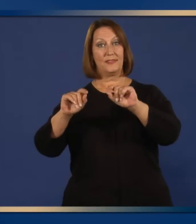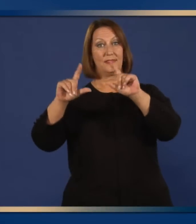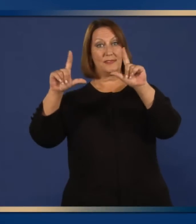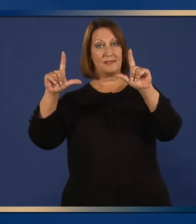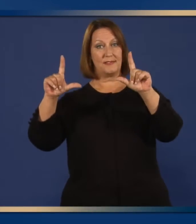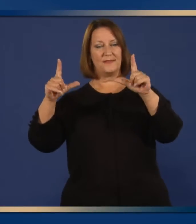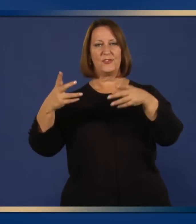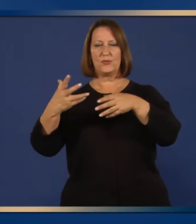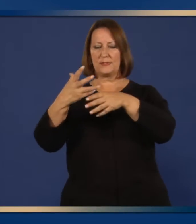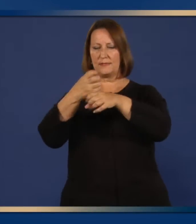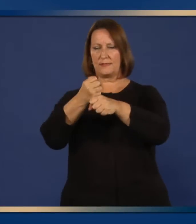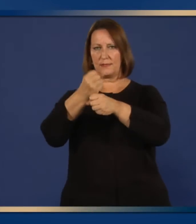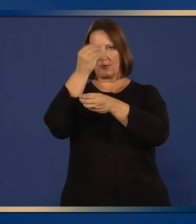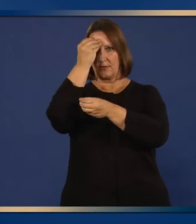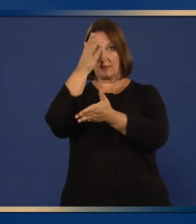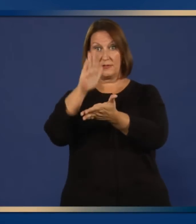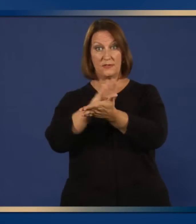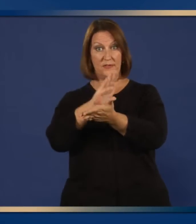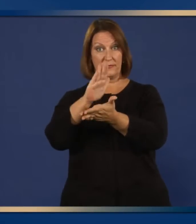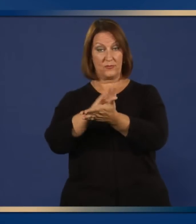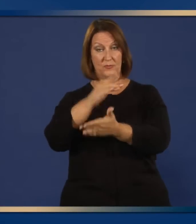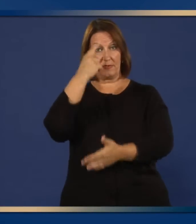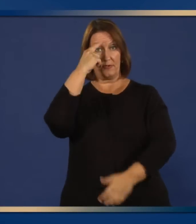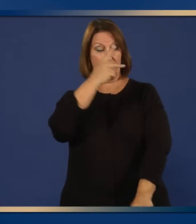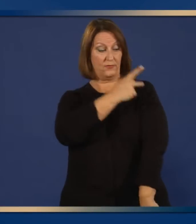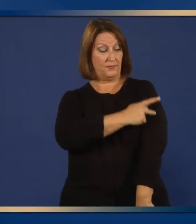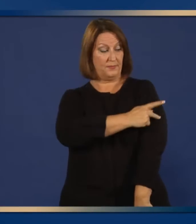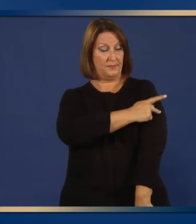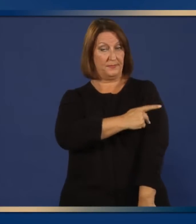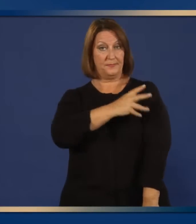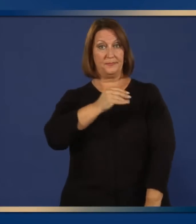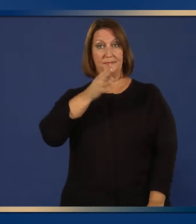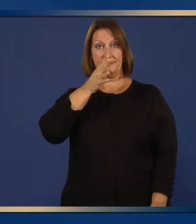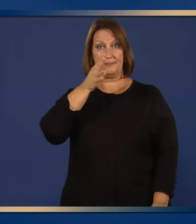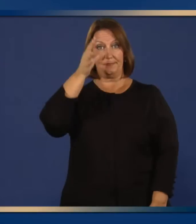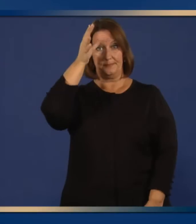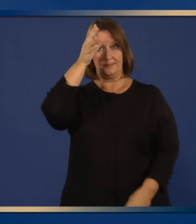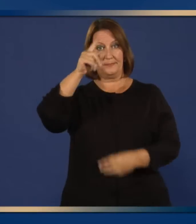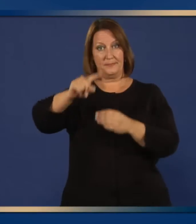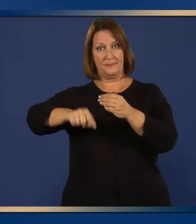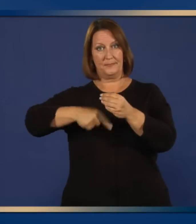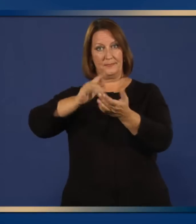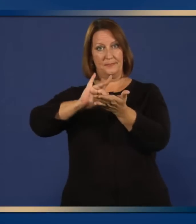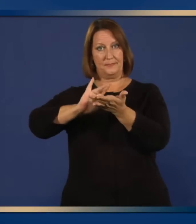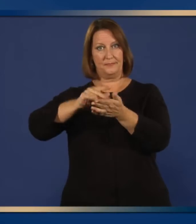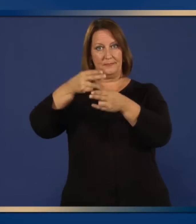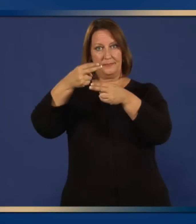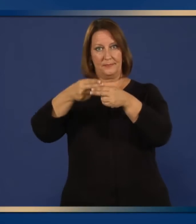Resumen Zanamivir Hoja de Datos para Pacientes y Padres de Familia